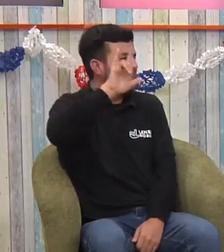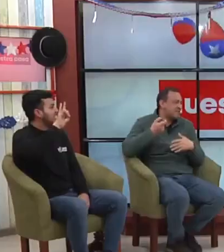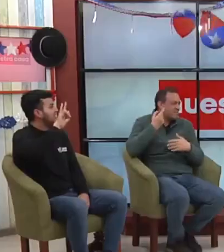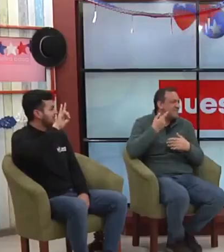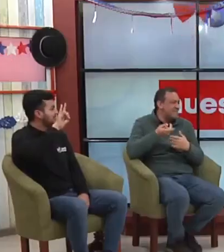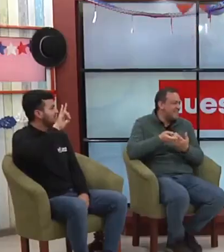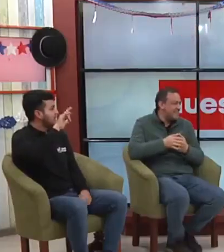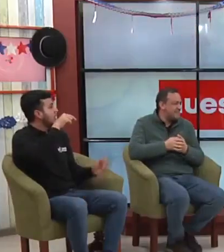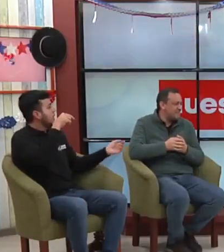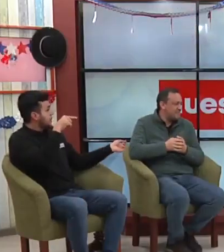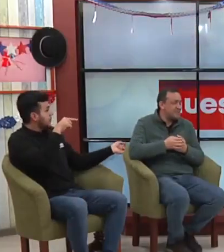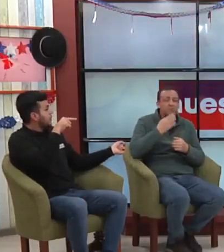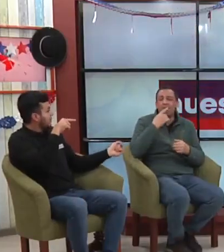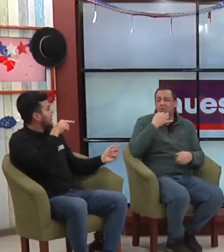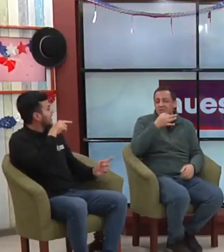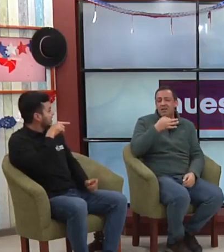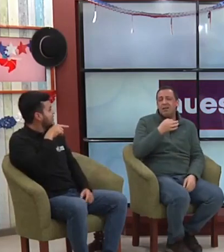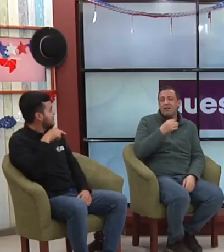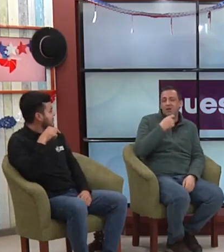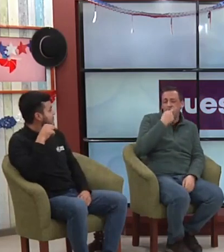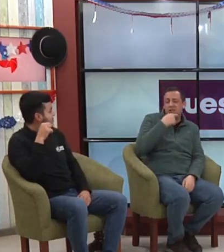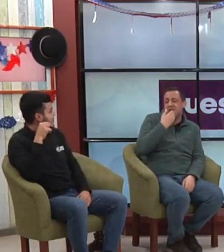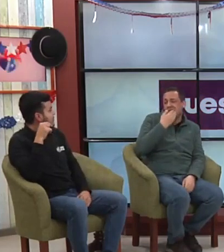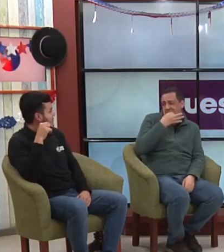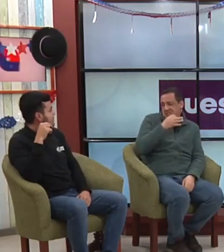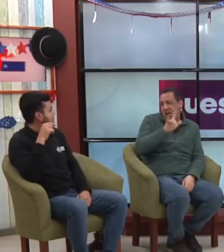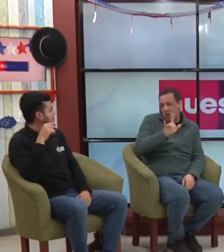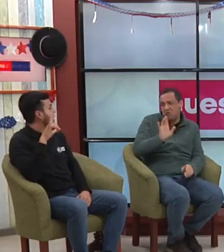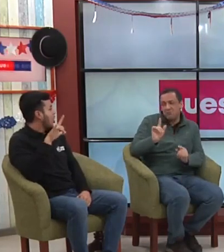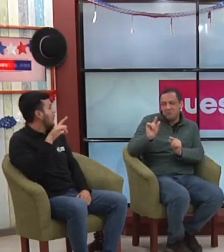también decimos I love you sí claro